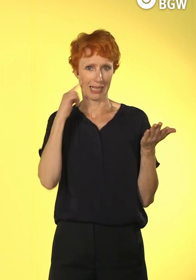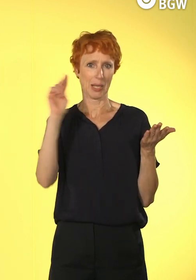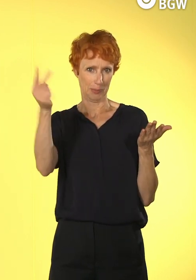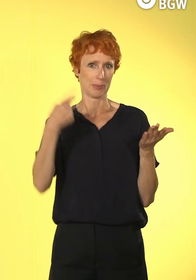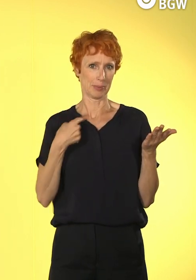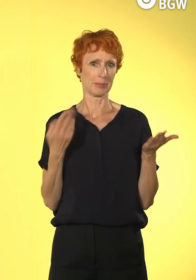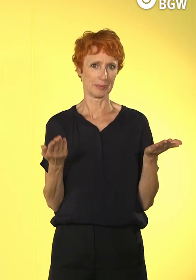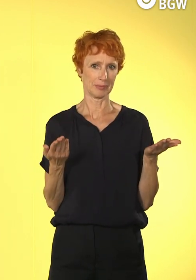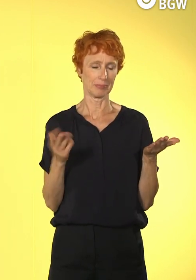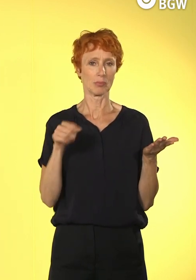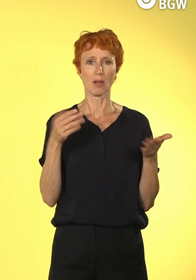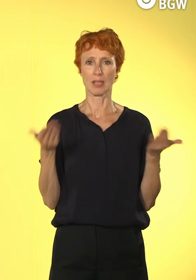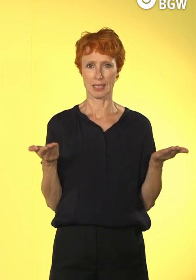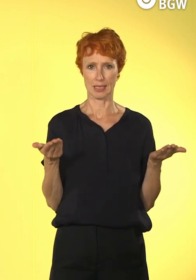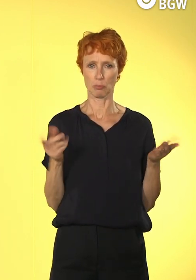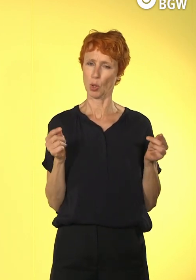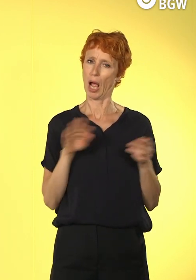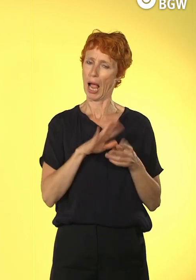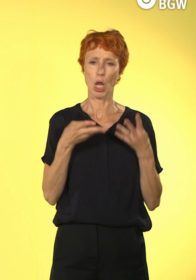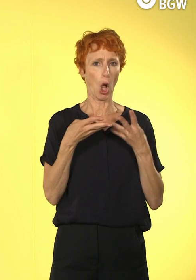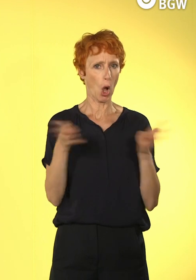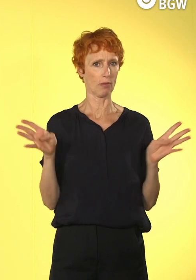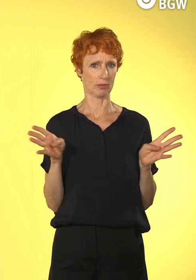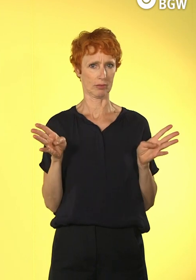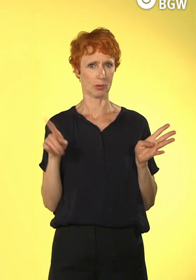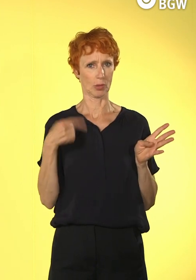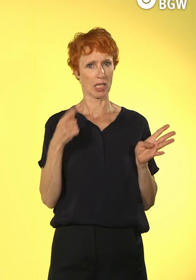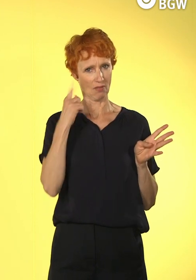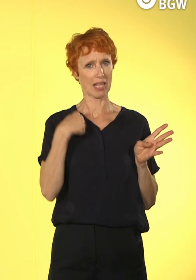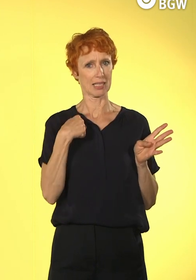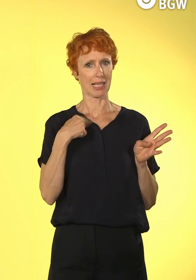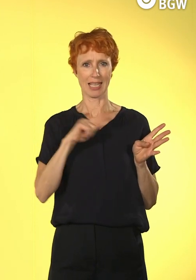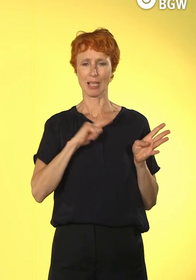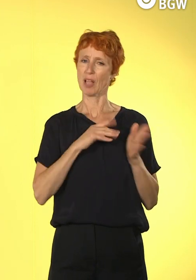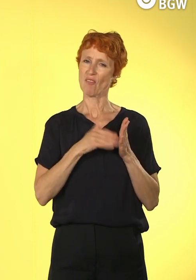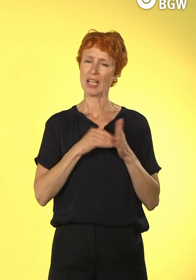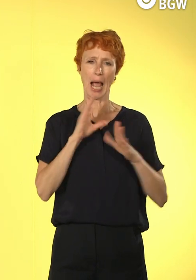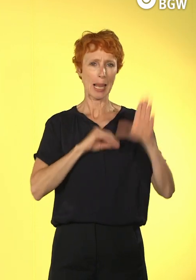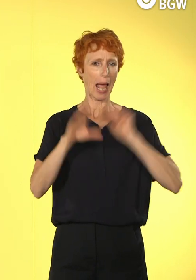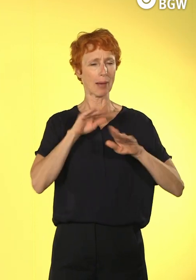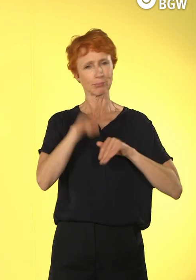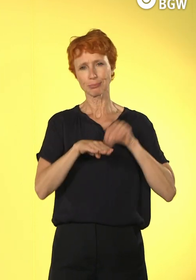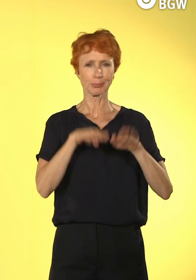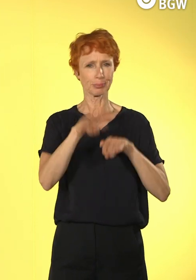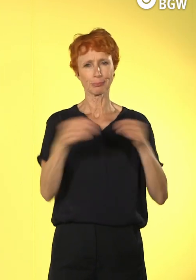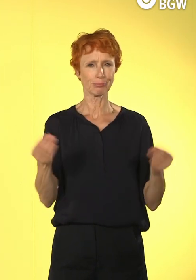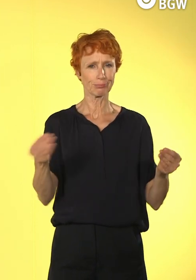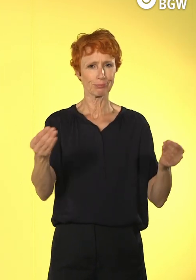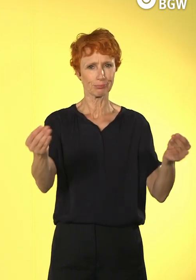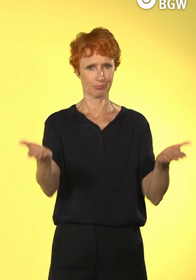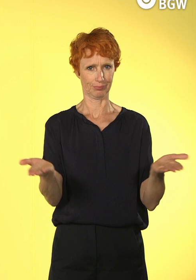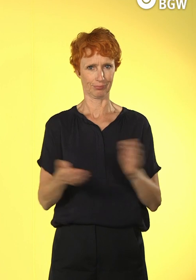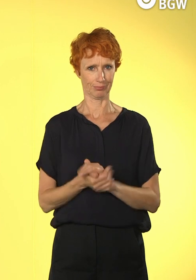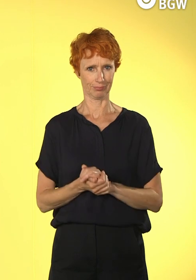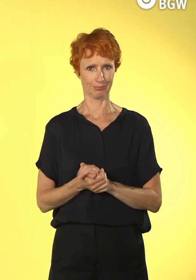dann muss auch diese Offenheit da sein, selber weiterzulernen. Das ist also, Sie sehen ja auch, dass Herr Holler und ich sind jetzt